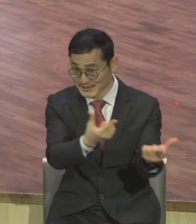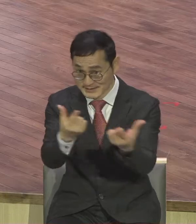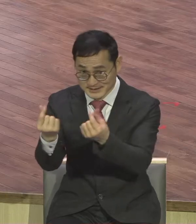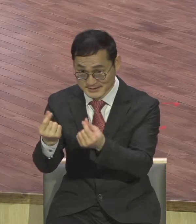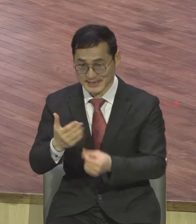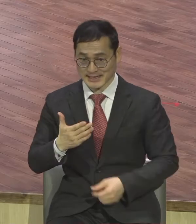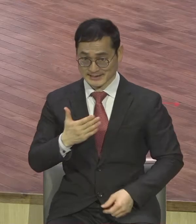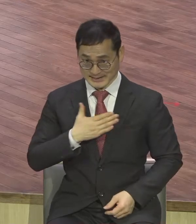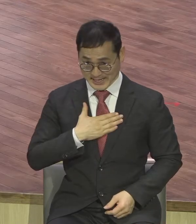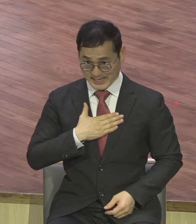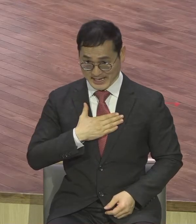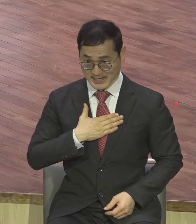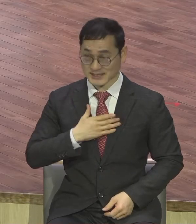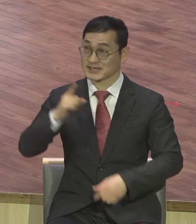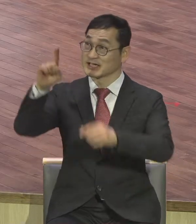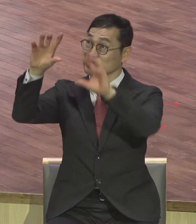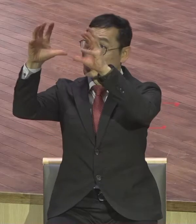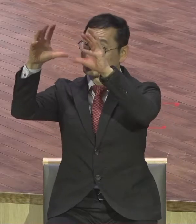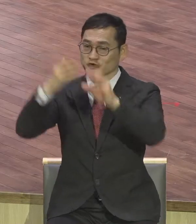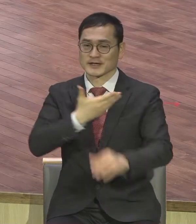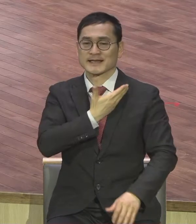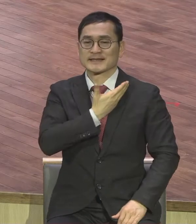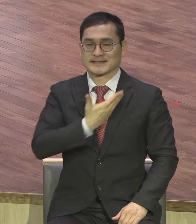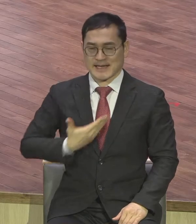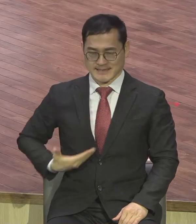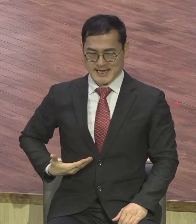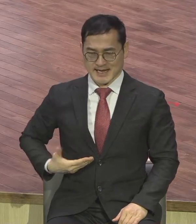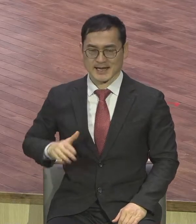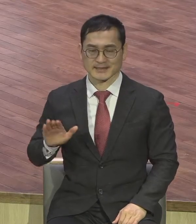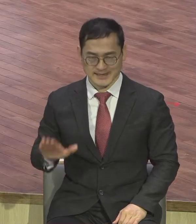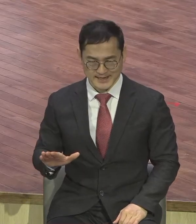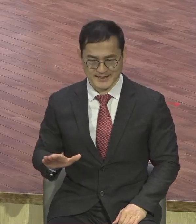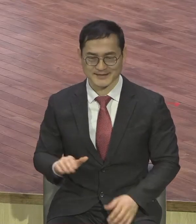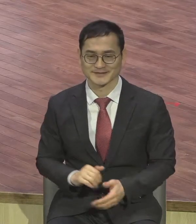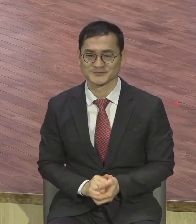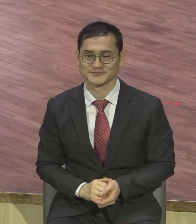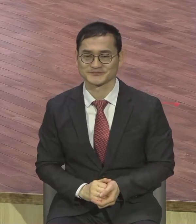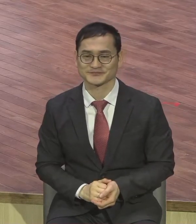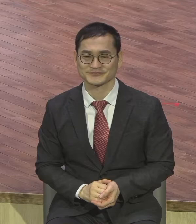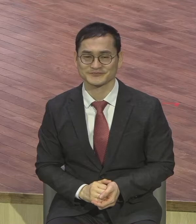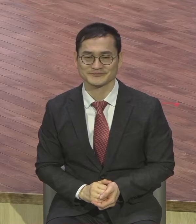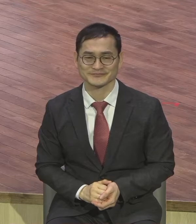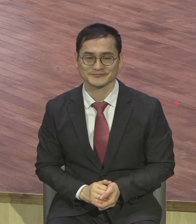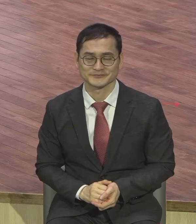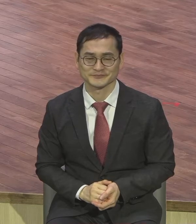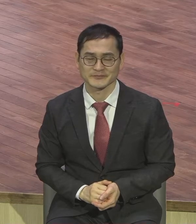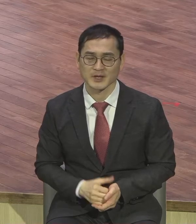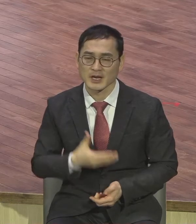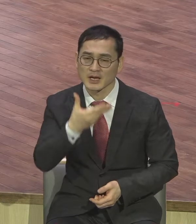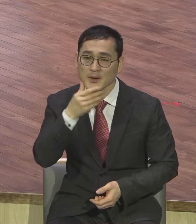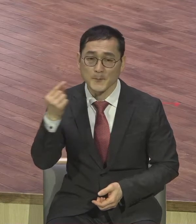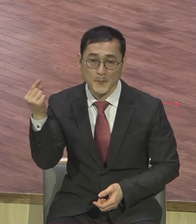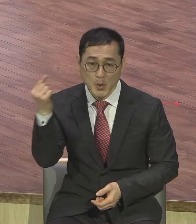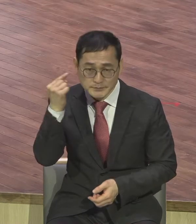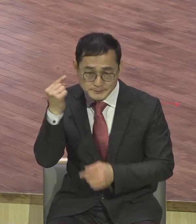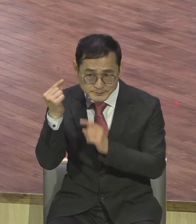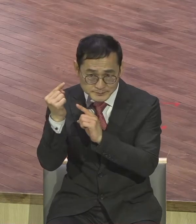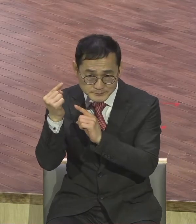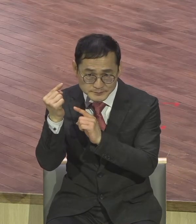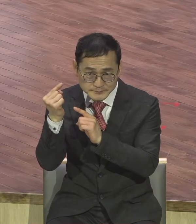제자다 이제 본당 헌당과 237 보고 말하는 이 언약적 비전 성취에 주역들로 다